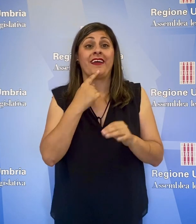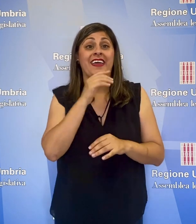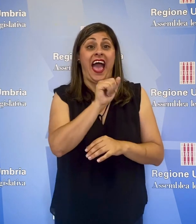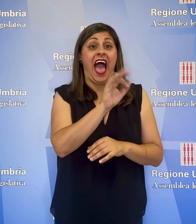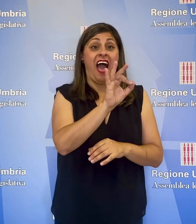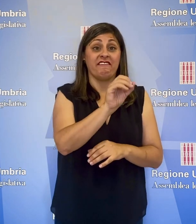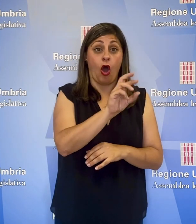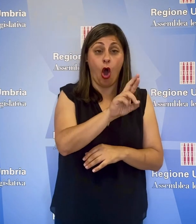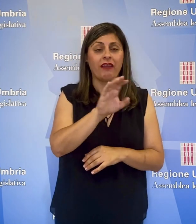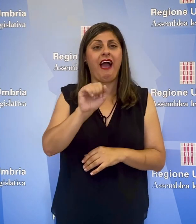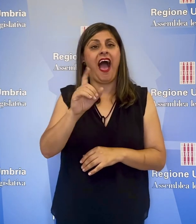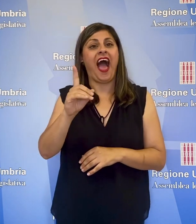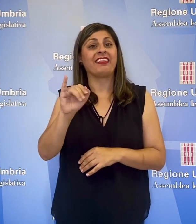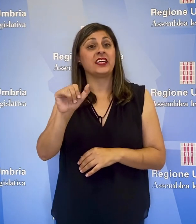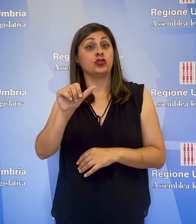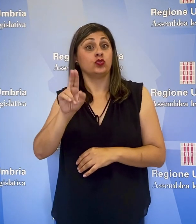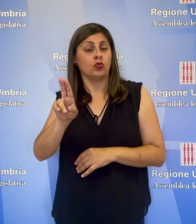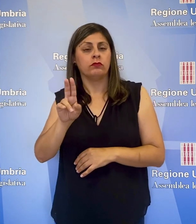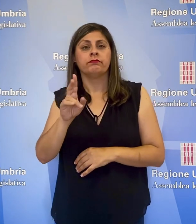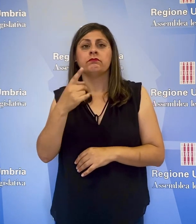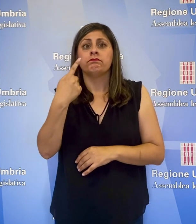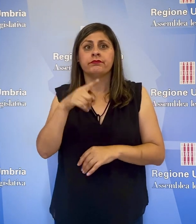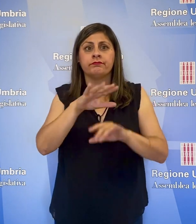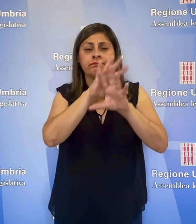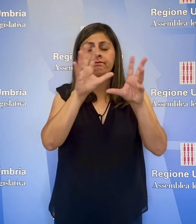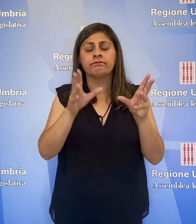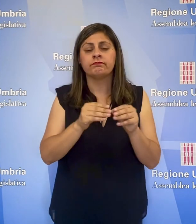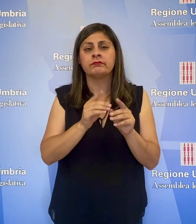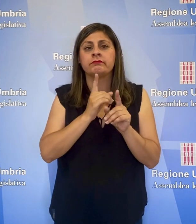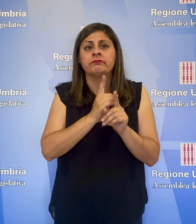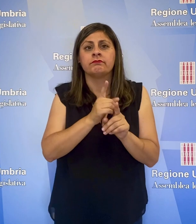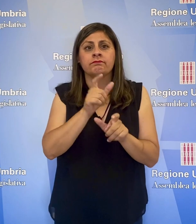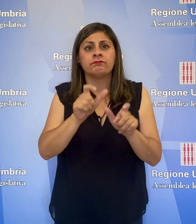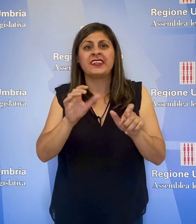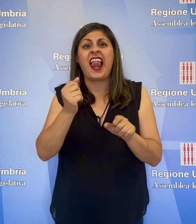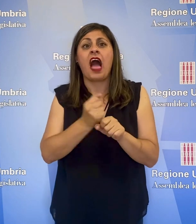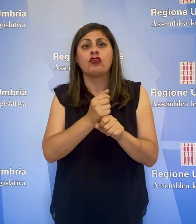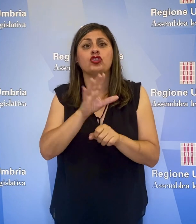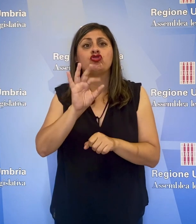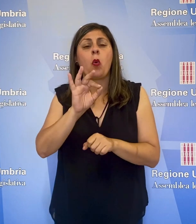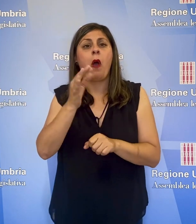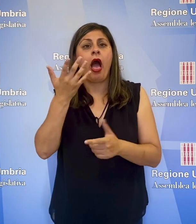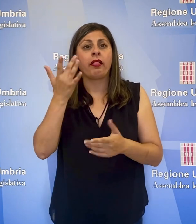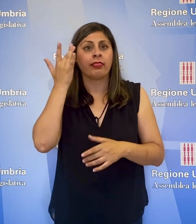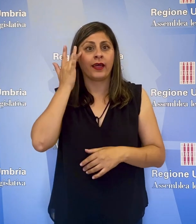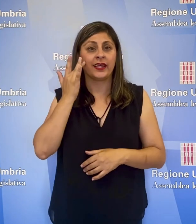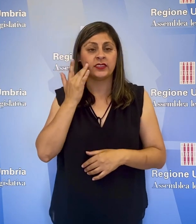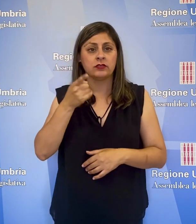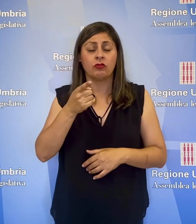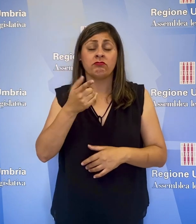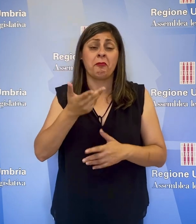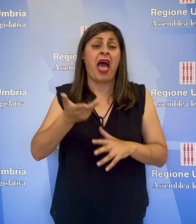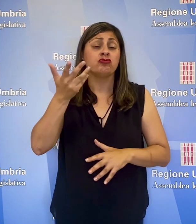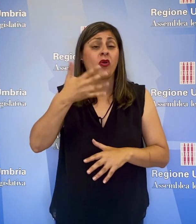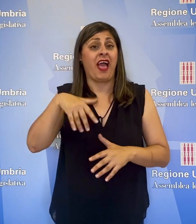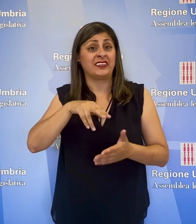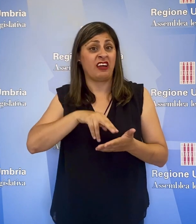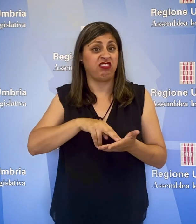tra Afor e Adisu, dal quale dipende il futuro di 50 lavoratori, per lo più fragili e difficilmente ricollocabili,